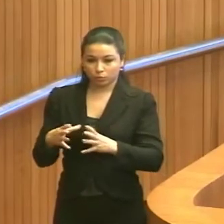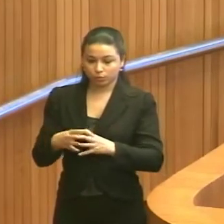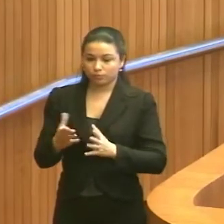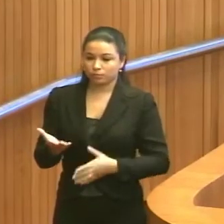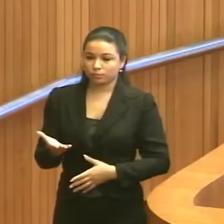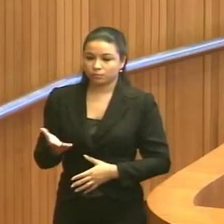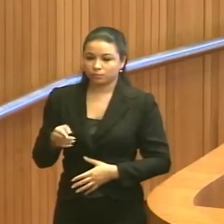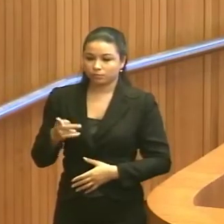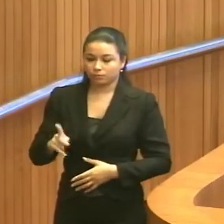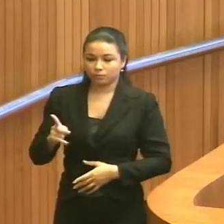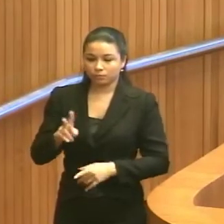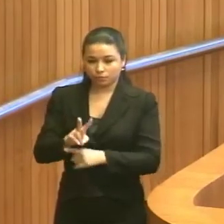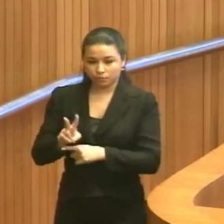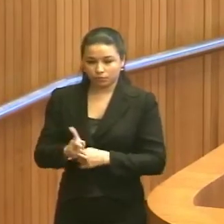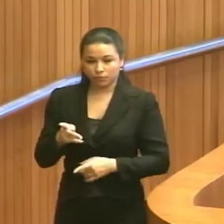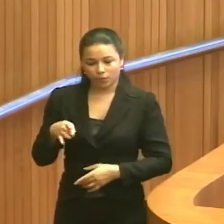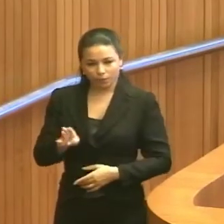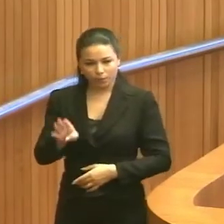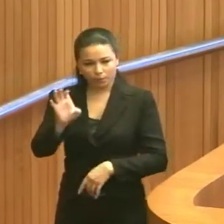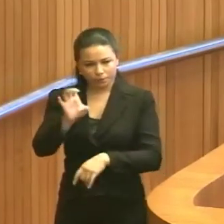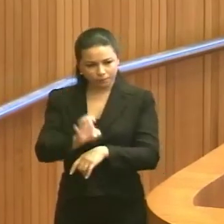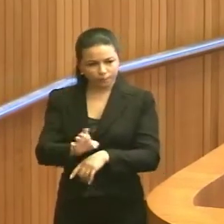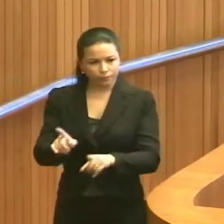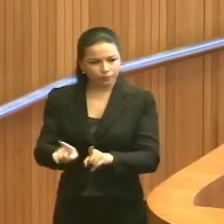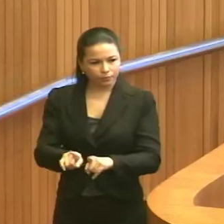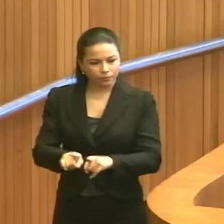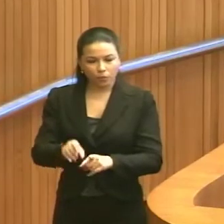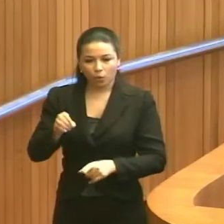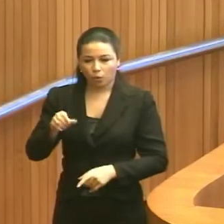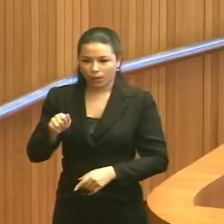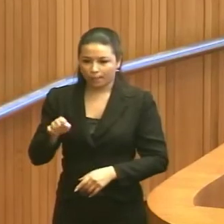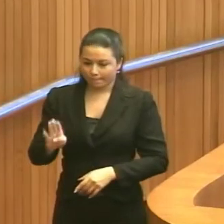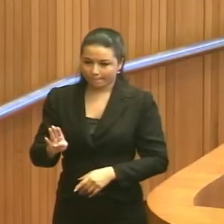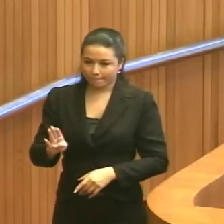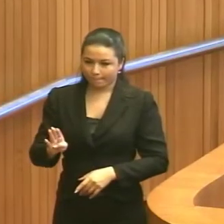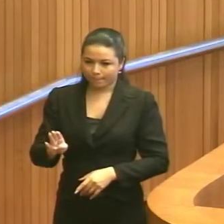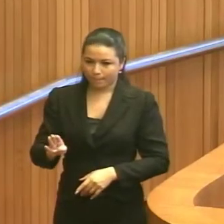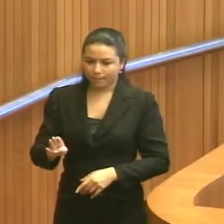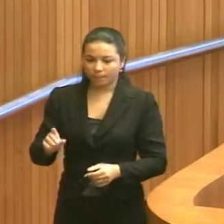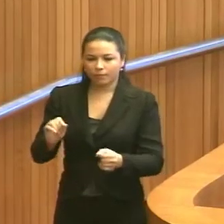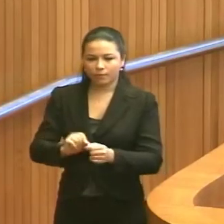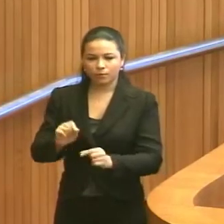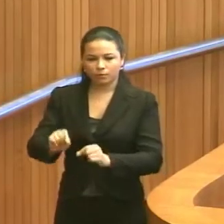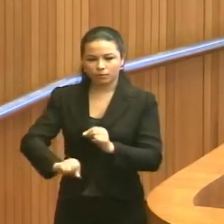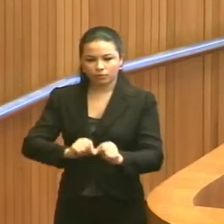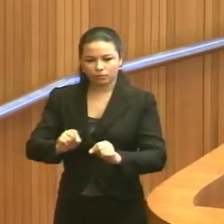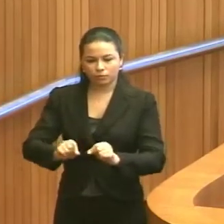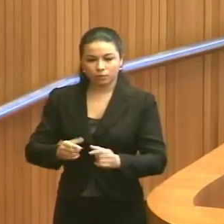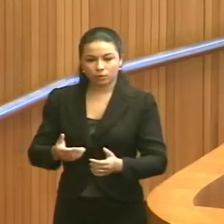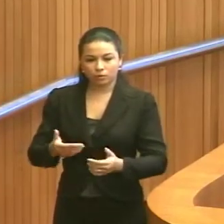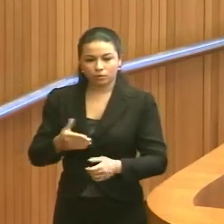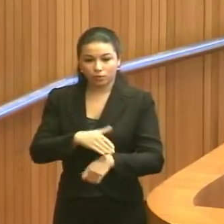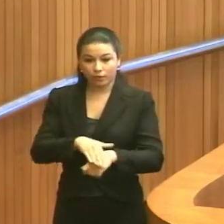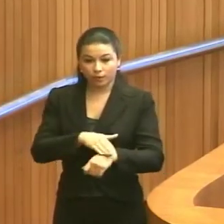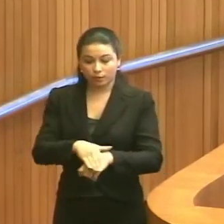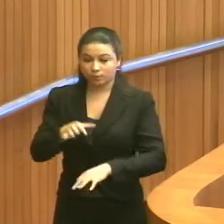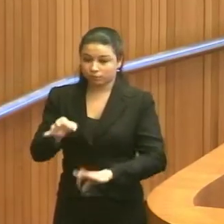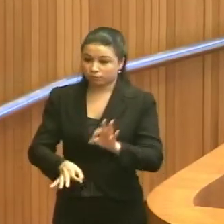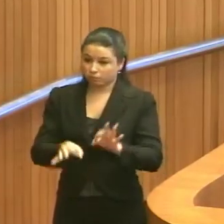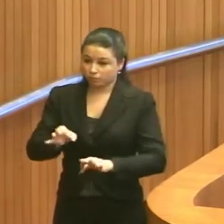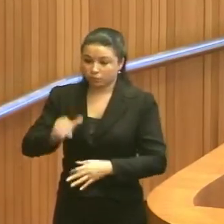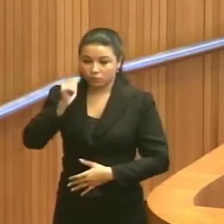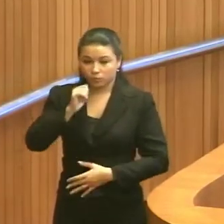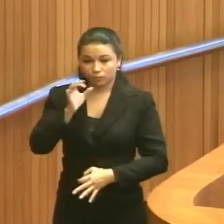comunidade, a Defensoria Pública do Estado e a OAB, para exatamente, até conversar com a própria